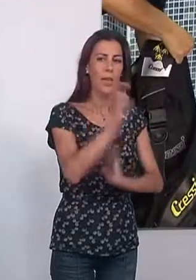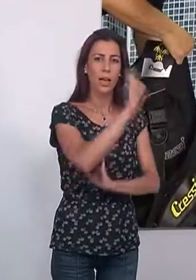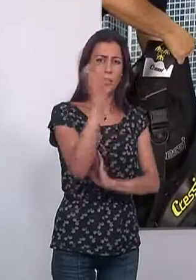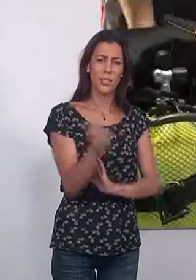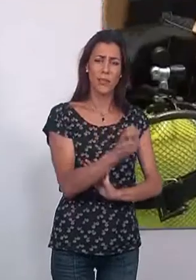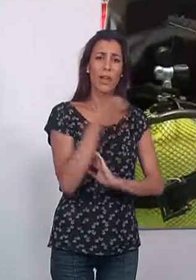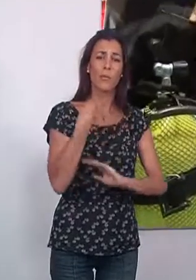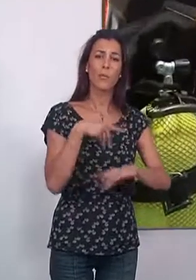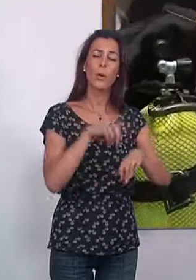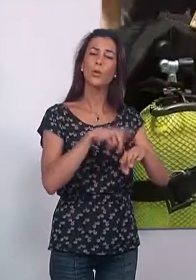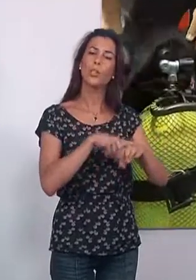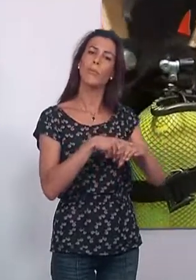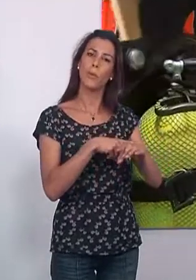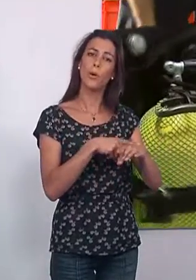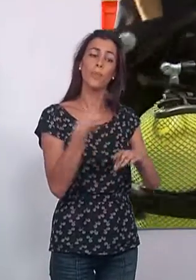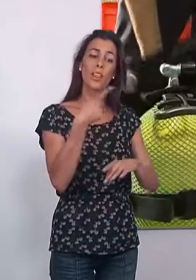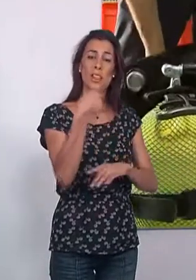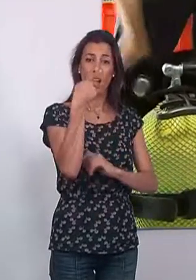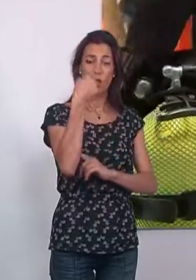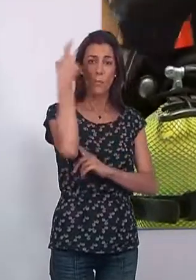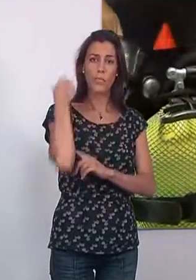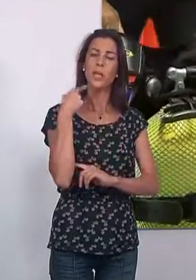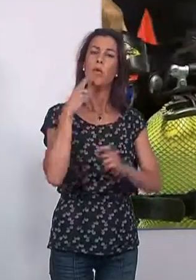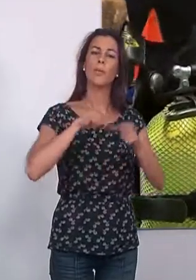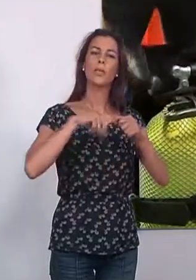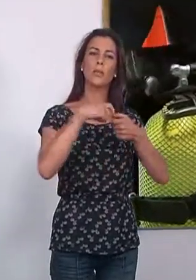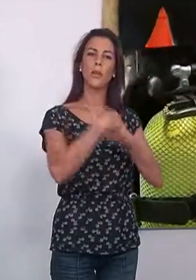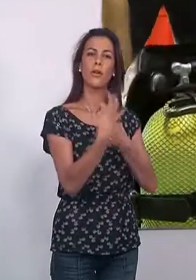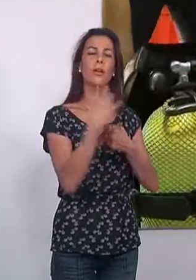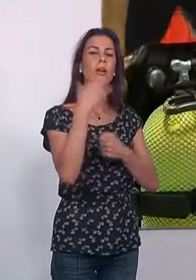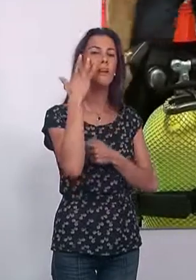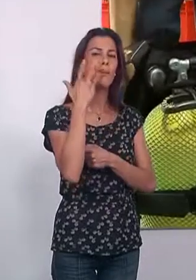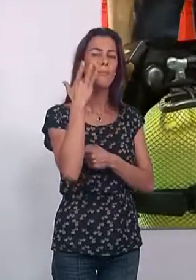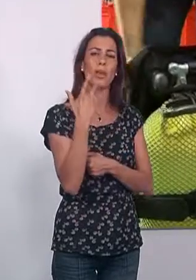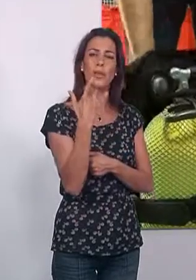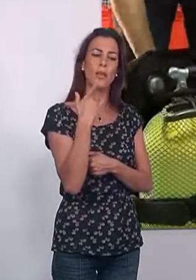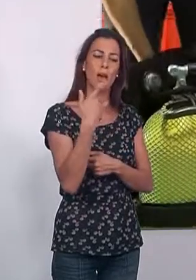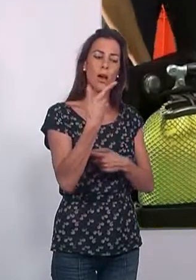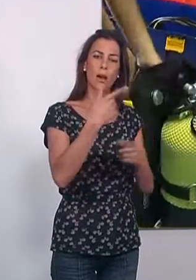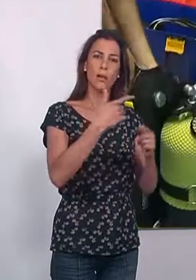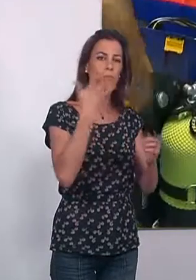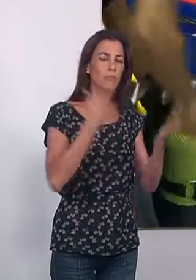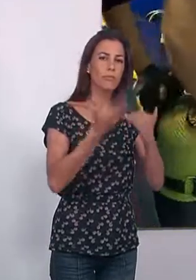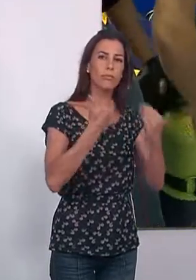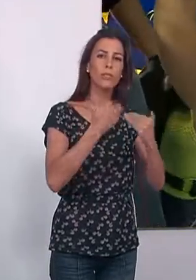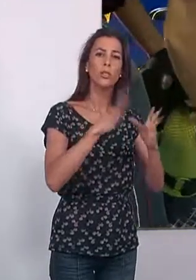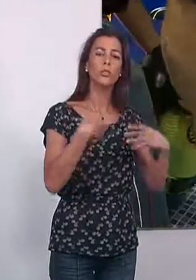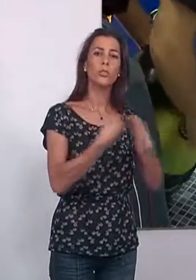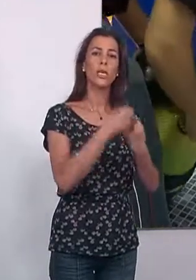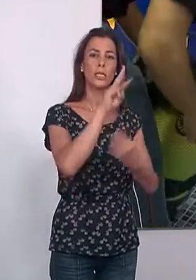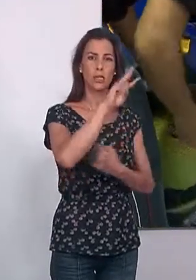van a llevar a cabo al tiempo que comentó que el año pasado participaron en la limpieza de fondos marinos 34